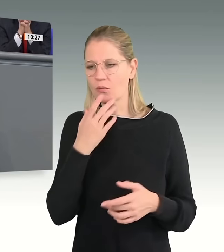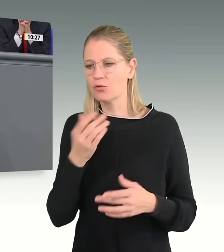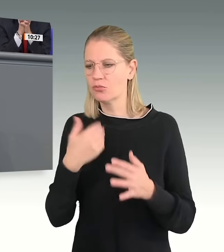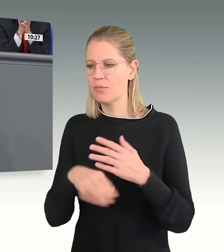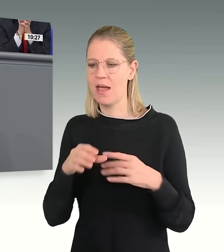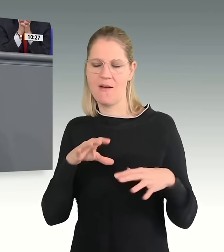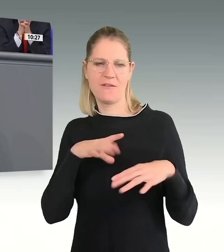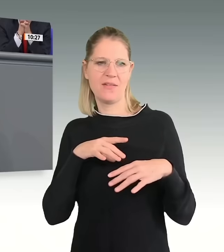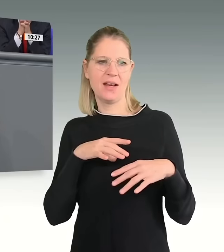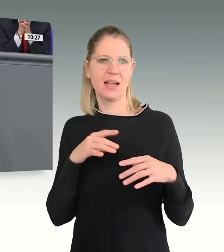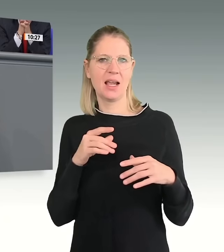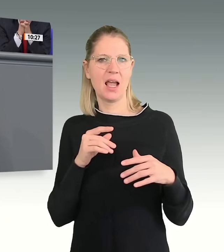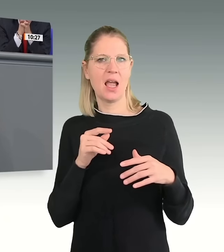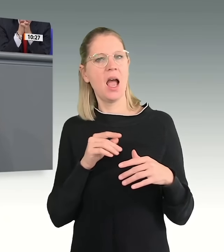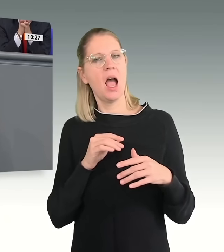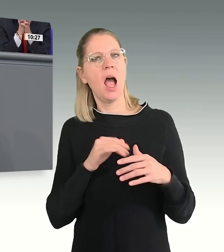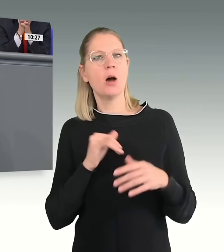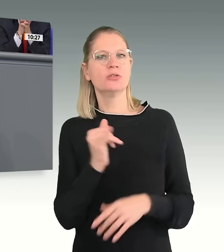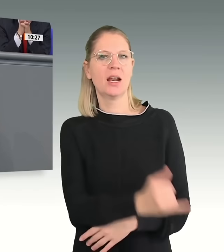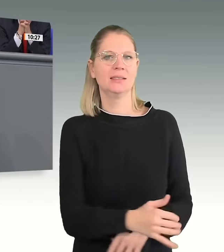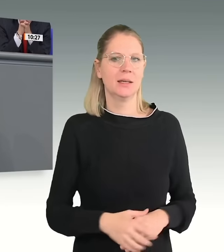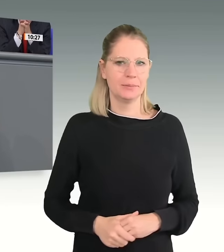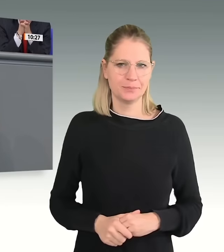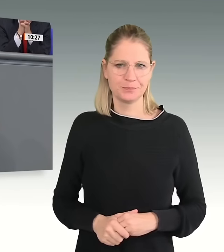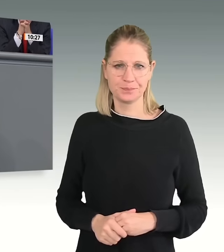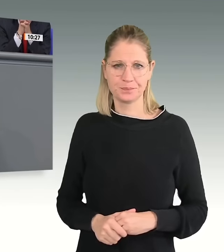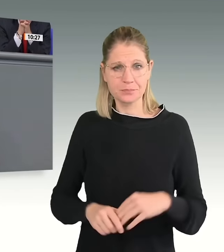durch eine echte Neuaufstellung des Asylbewerberleistungsgesetzes.